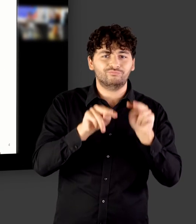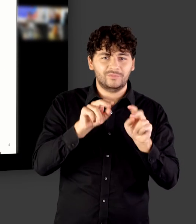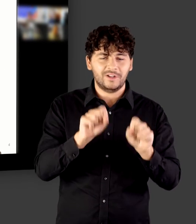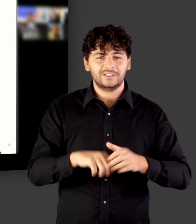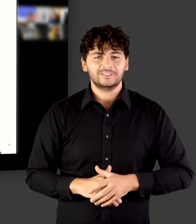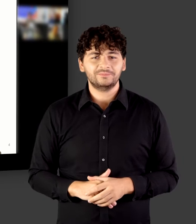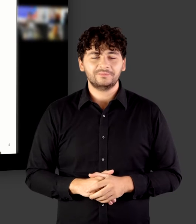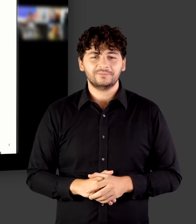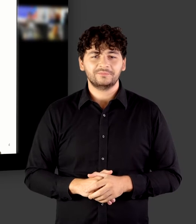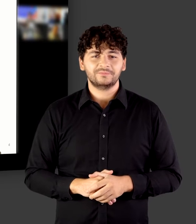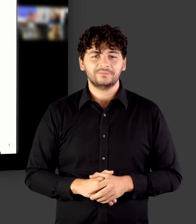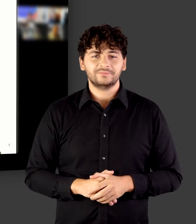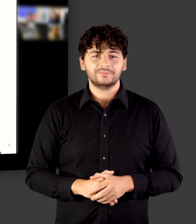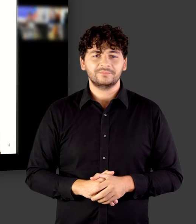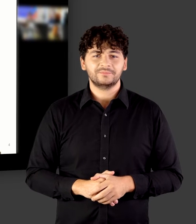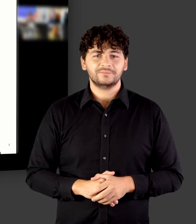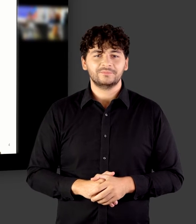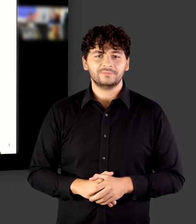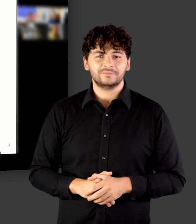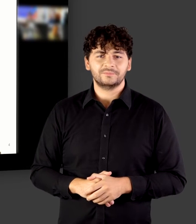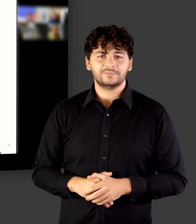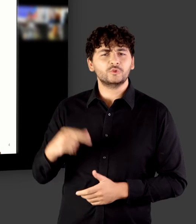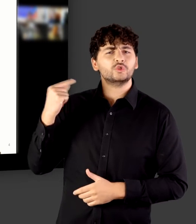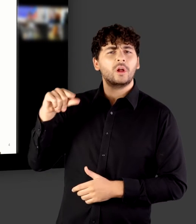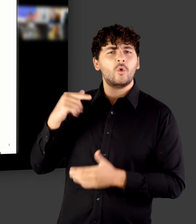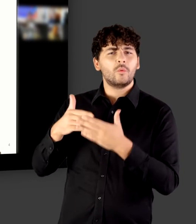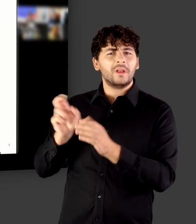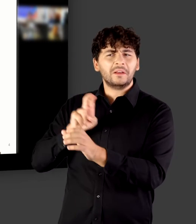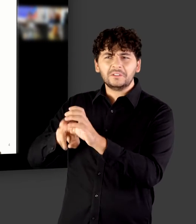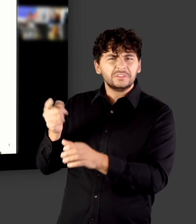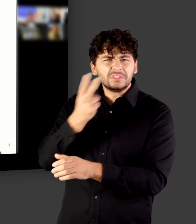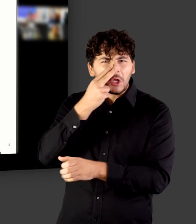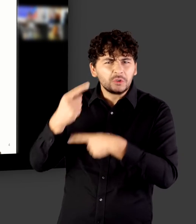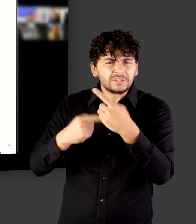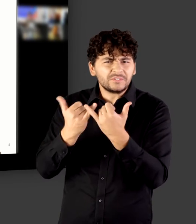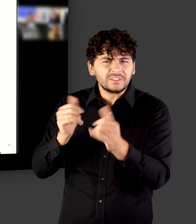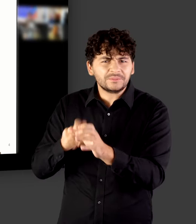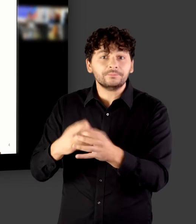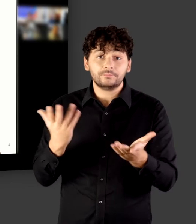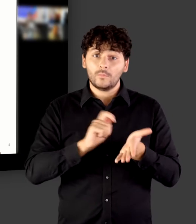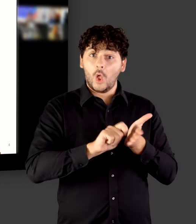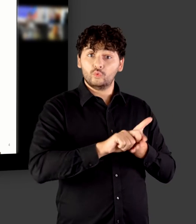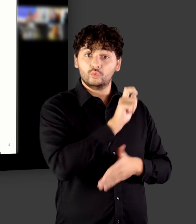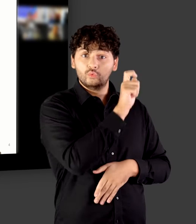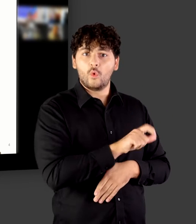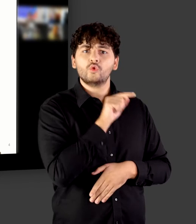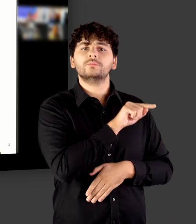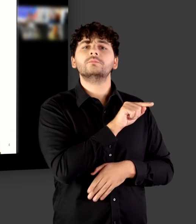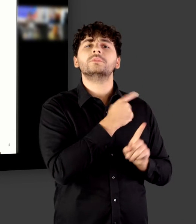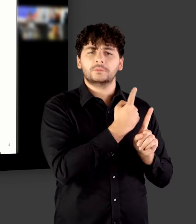Ja, jetzt die Frage, wie funktioniert Green Open Access eigentlich? Also die AutorInnen laden eine Kopie des Preprints oder auch des